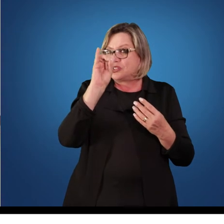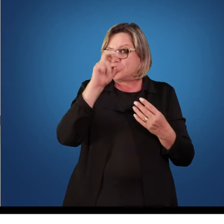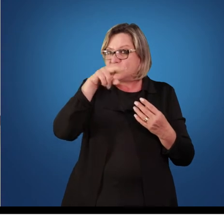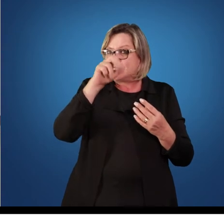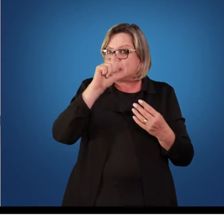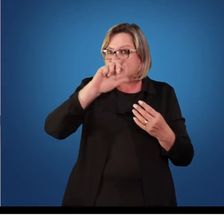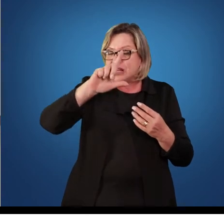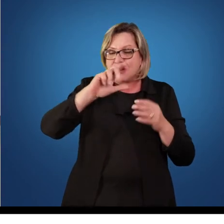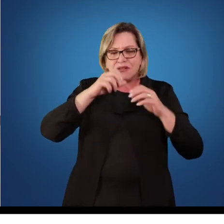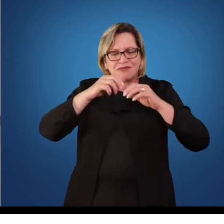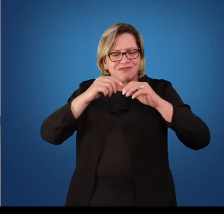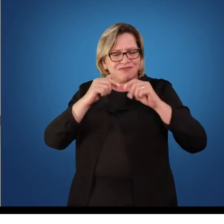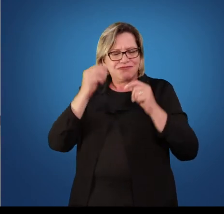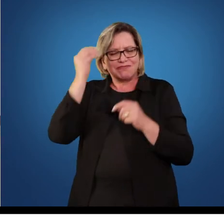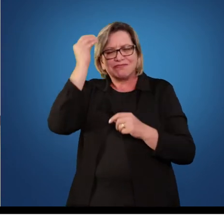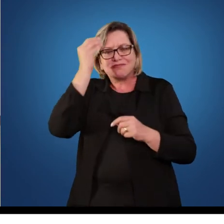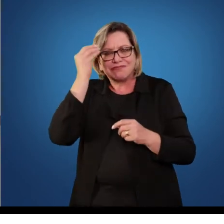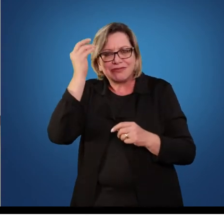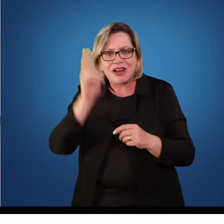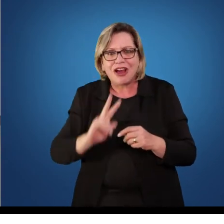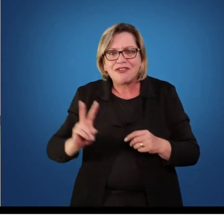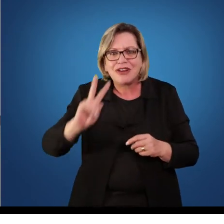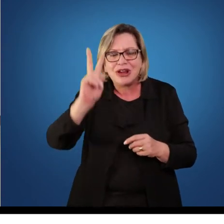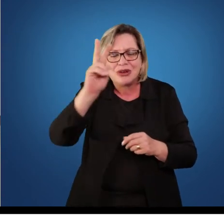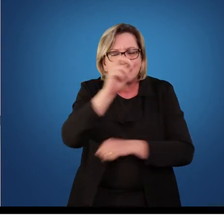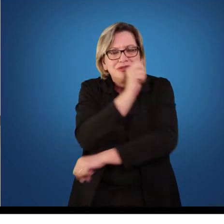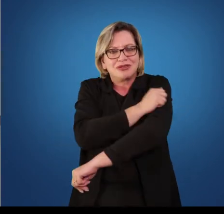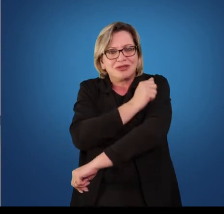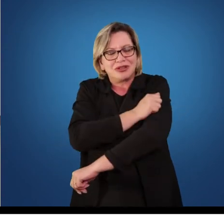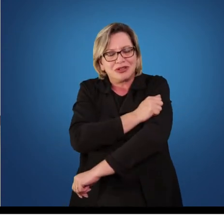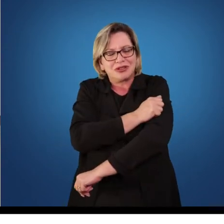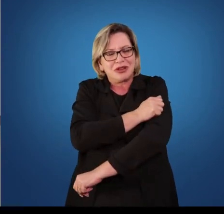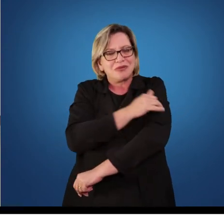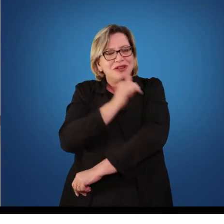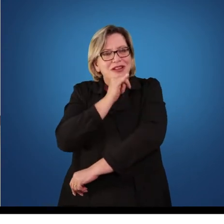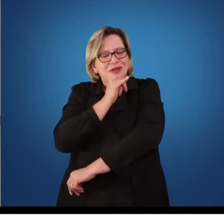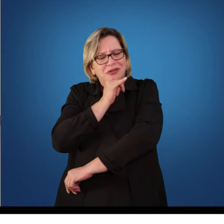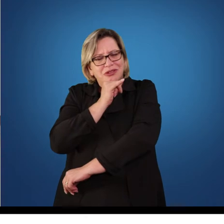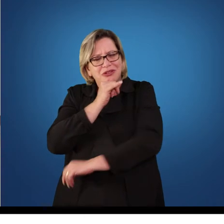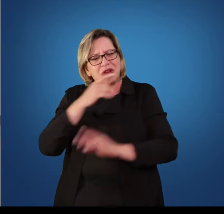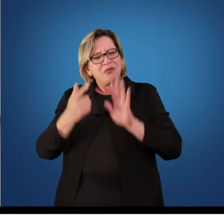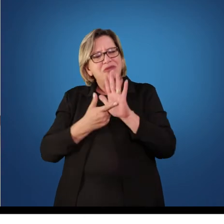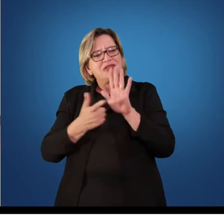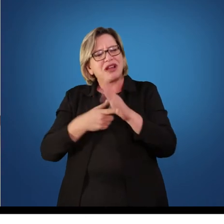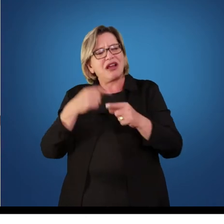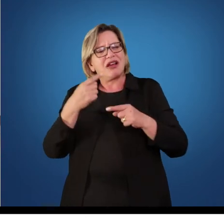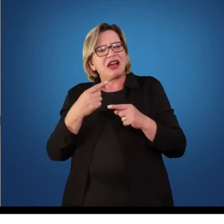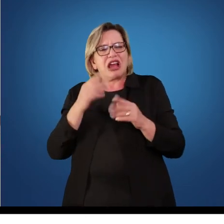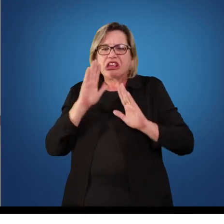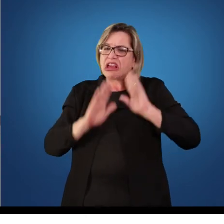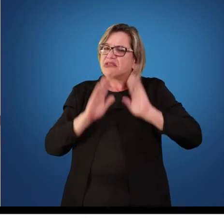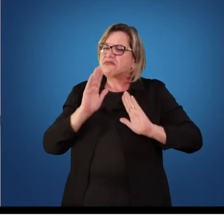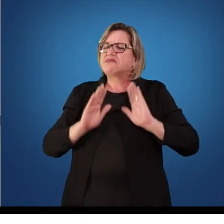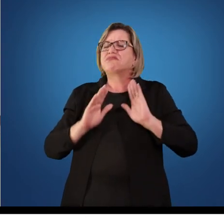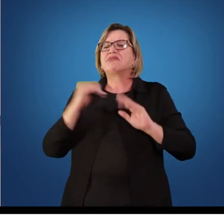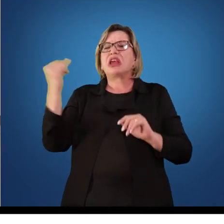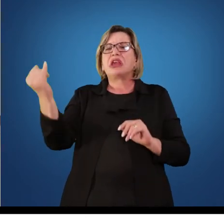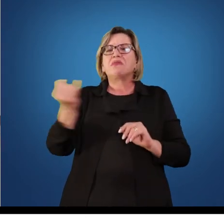alunos. Como, por exemplo, como é importante vencer, como é importante perder, a cooperação entre